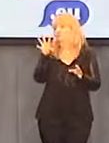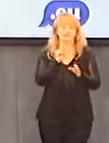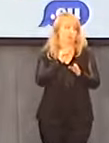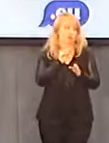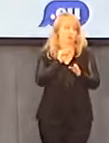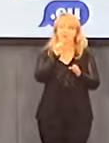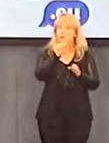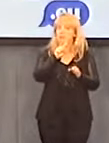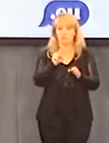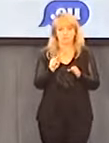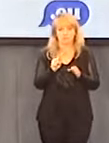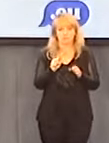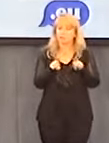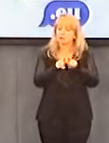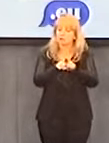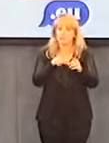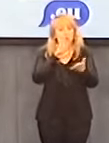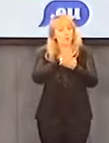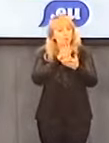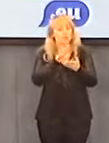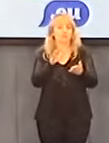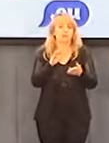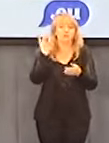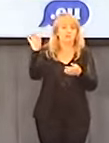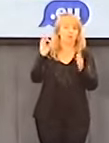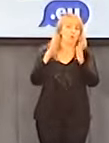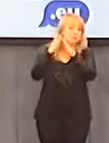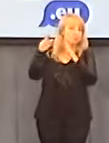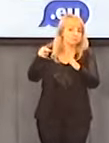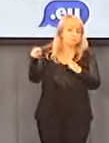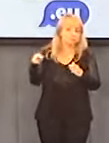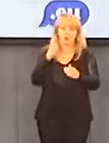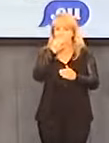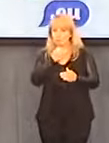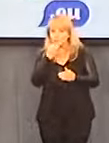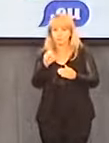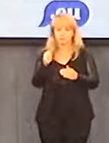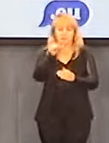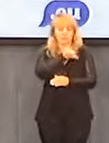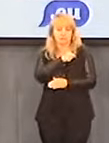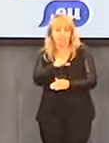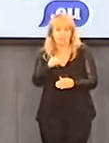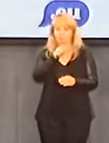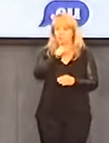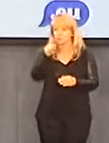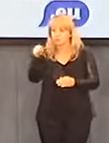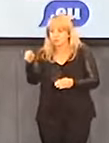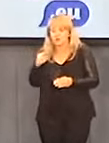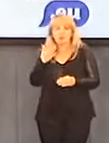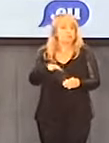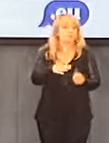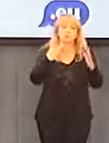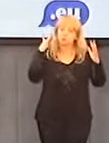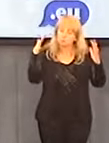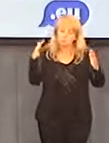łącznie z opiniami proboszcza, który zna tego proboszcza aktualnego księdza.